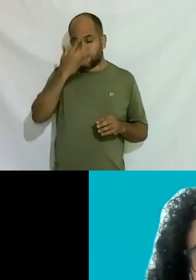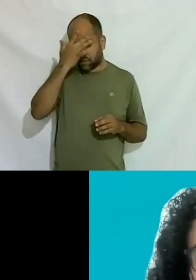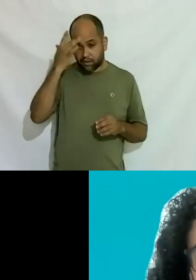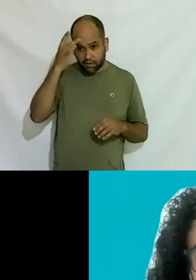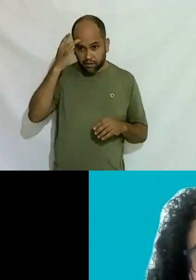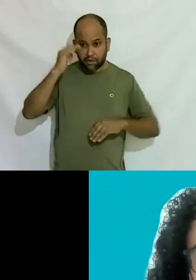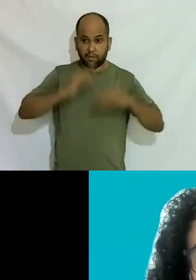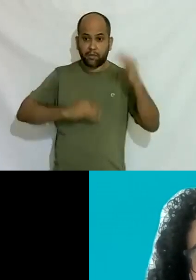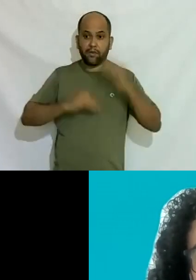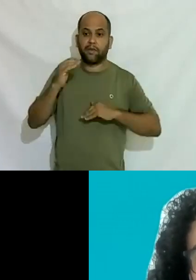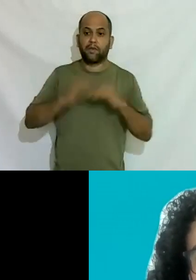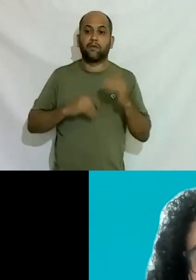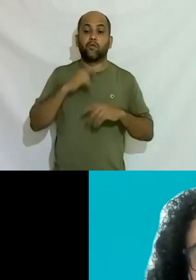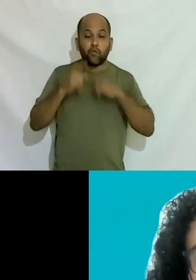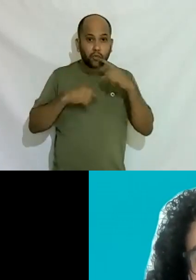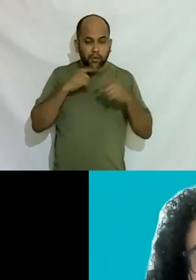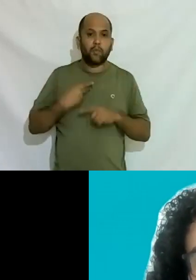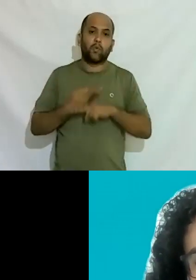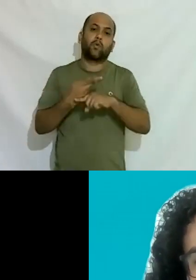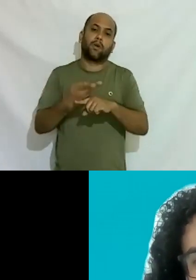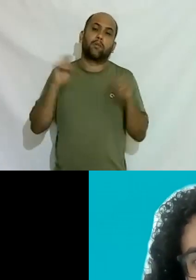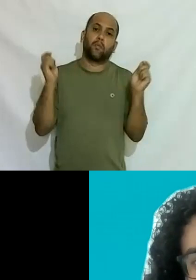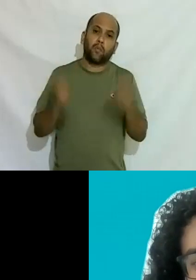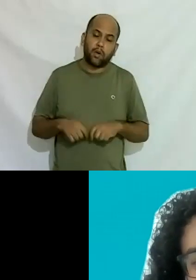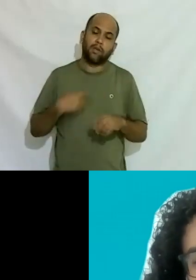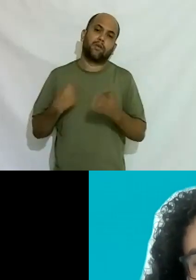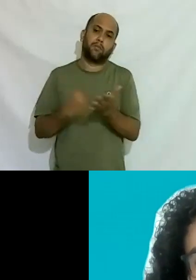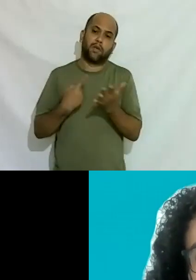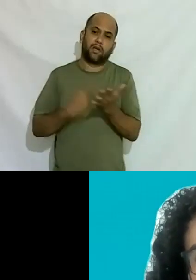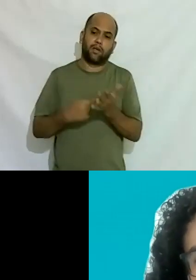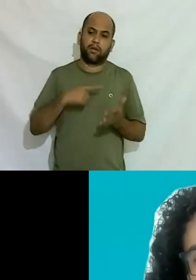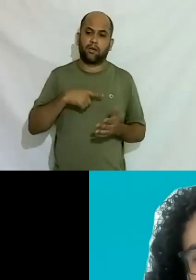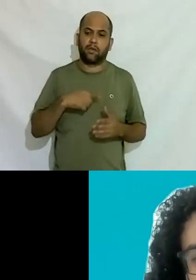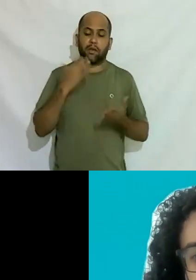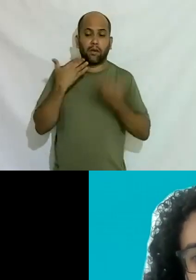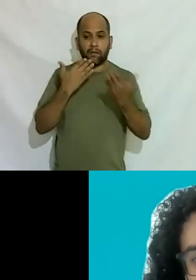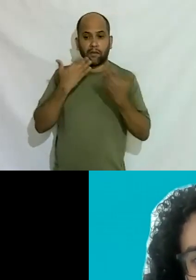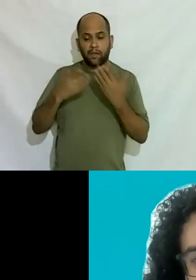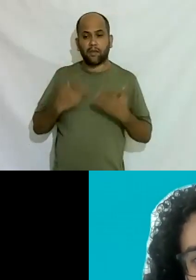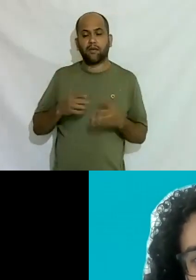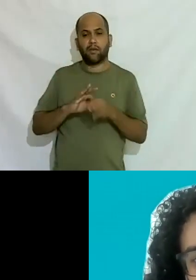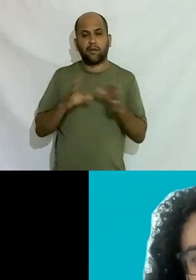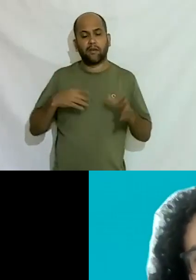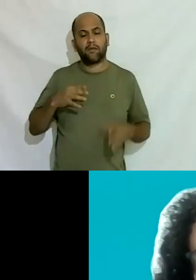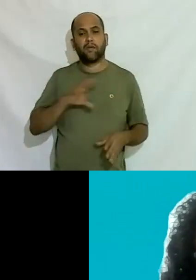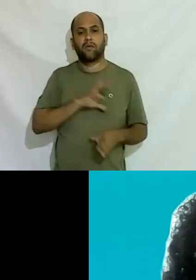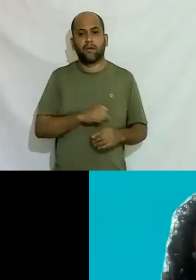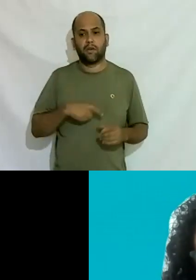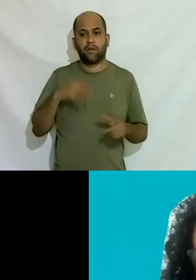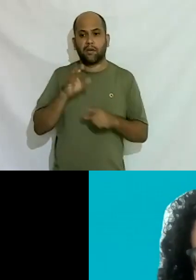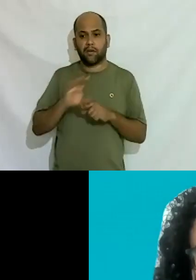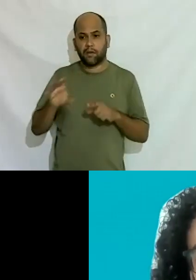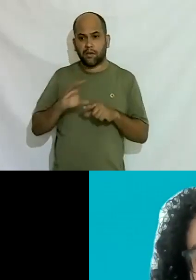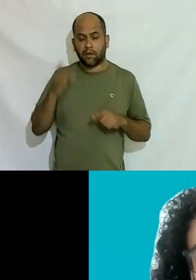quiserem tirar dúvida podem procurar no Instagram também a gente marca conversa eu estou super aberto eu adoro fazer isso eu acho que é